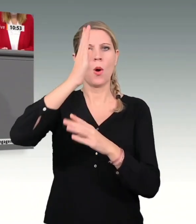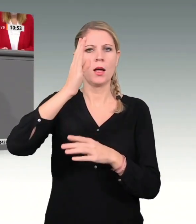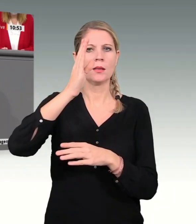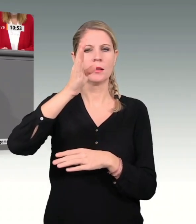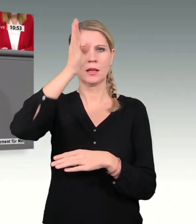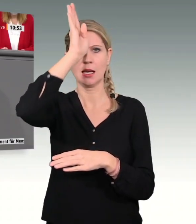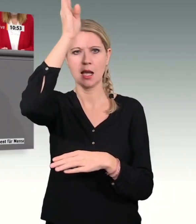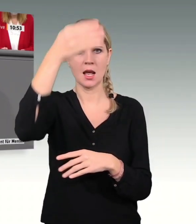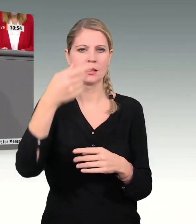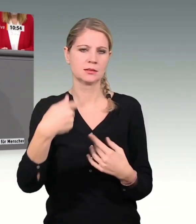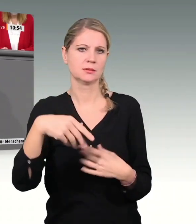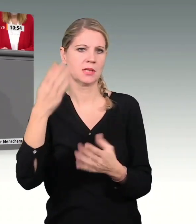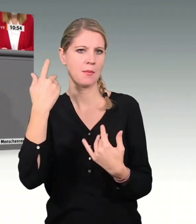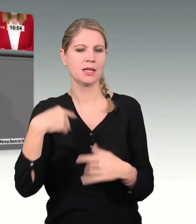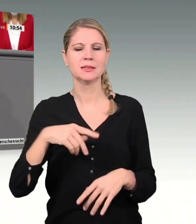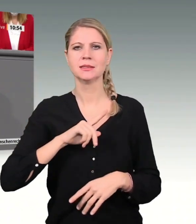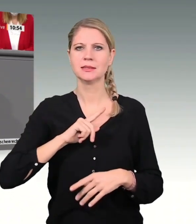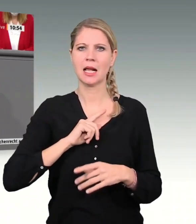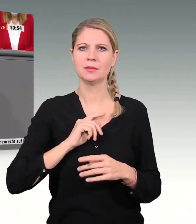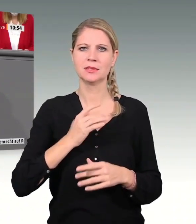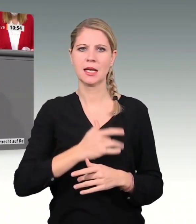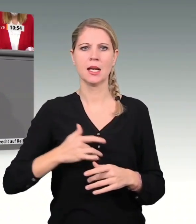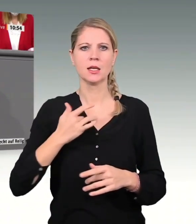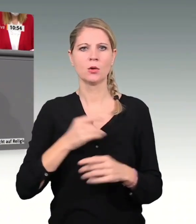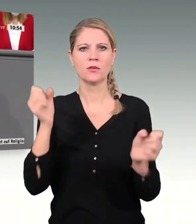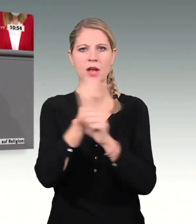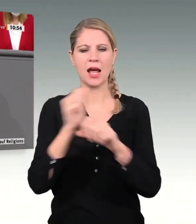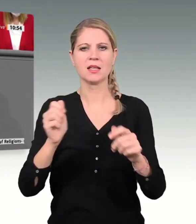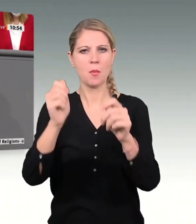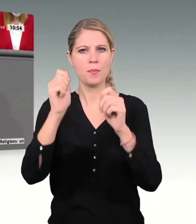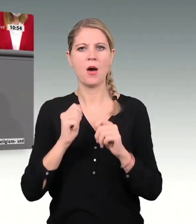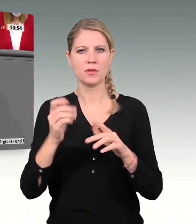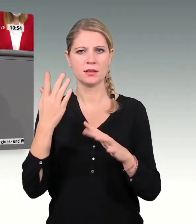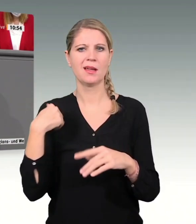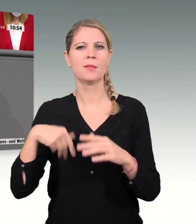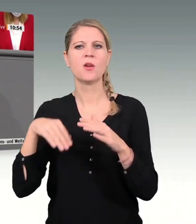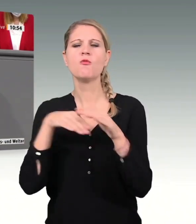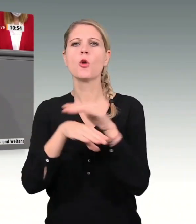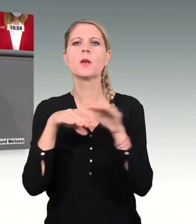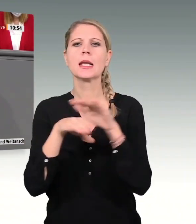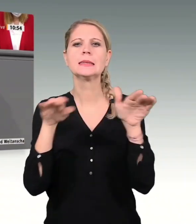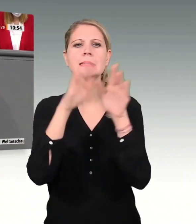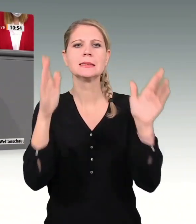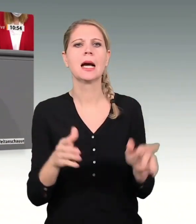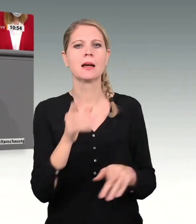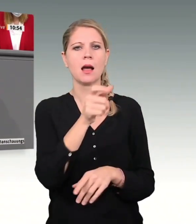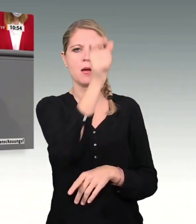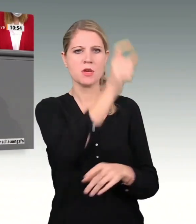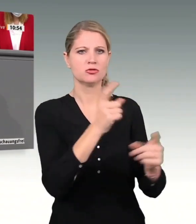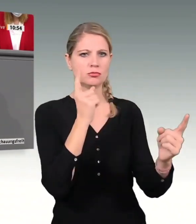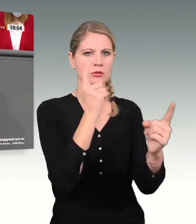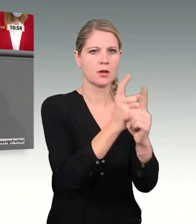ich im Flüchtlingslager in Dohuk und habe einen Mensch getroffen, einen Mann, Christ, hätte aber auch Jesidin, Kakai, Shabak sein können.